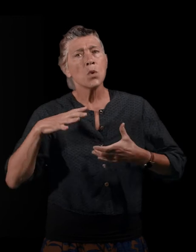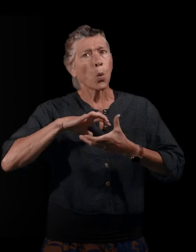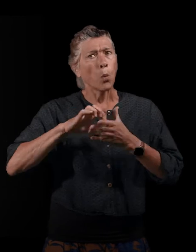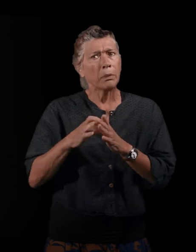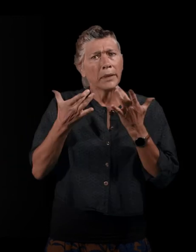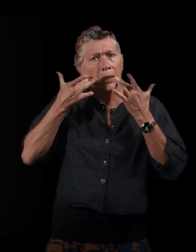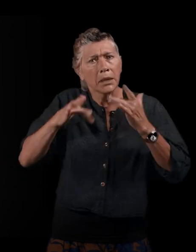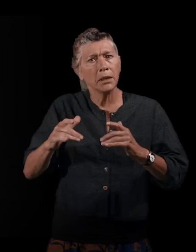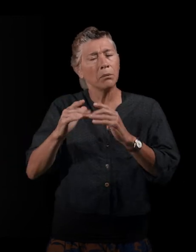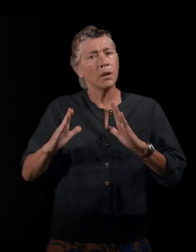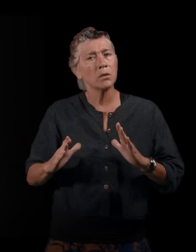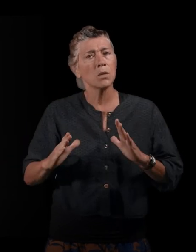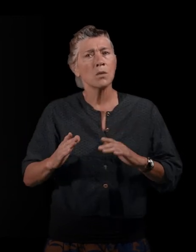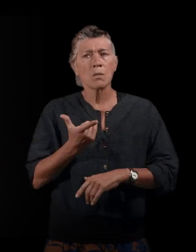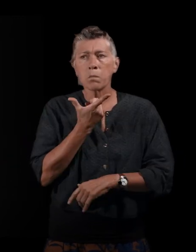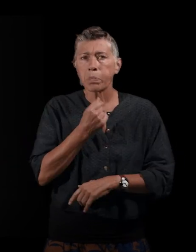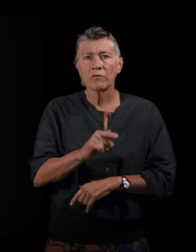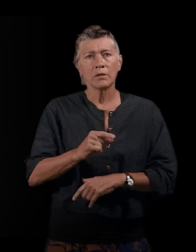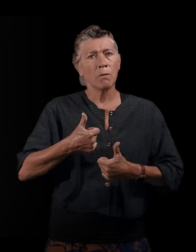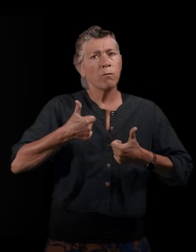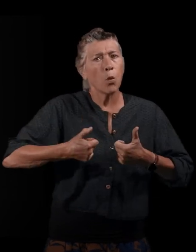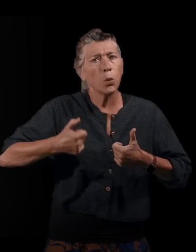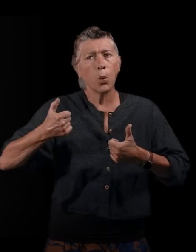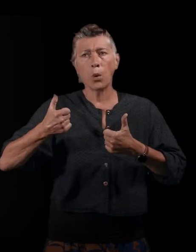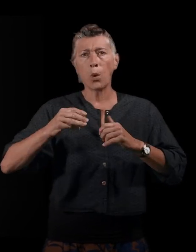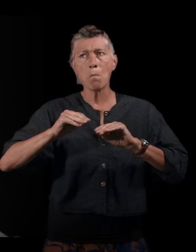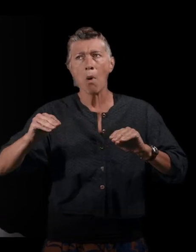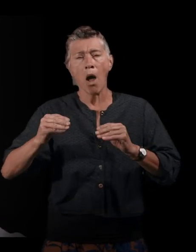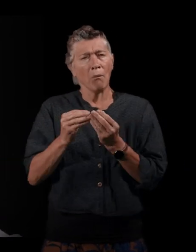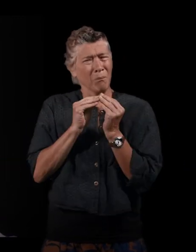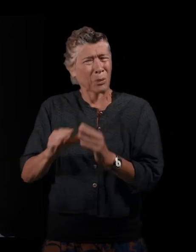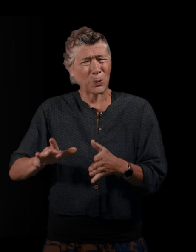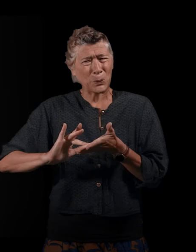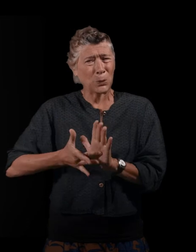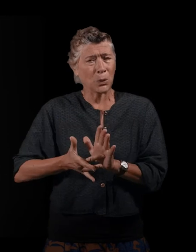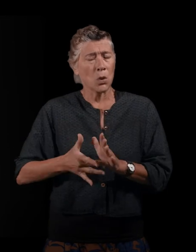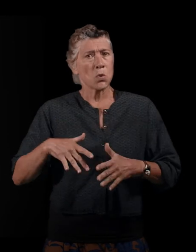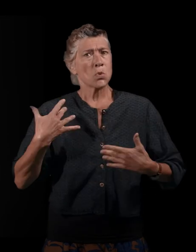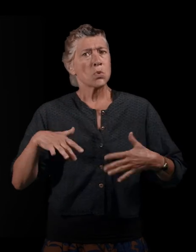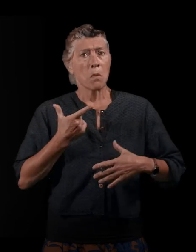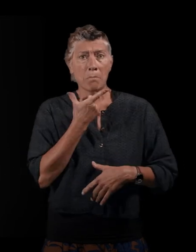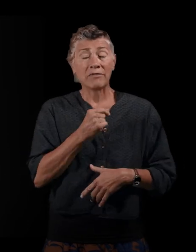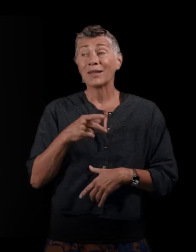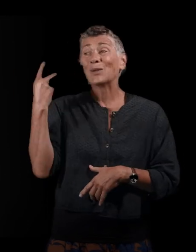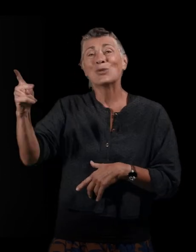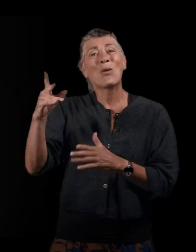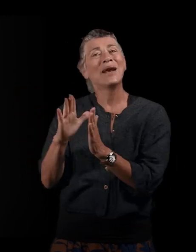sa maison. Les photos, les meubles, etc. Ce que je retrouve, d'ailleurs, dans votre texte, Camille, c'est que ce sont des femmes qui